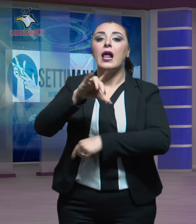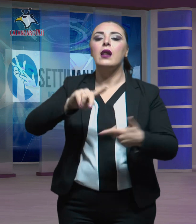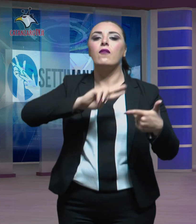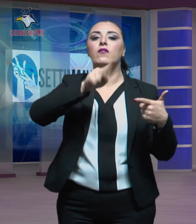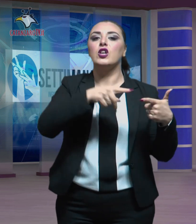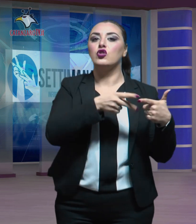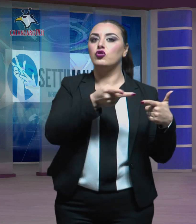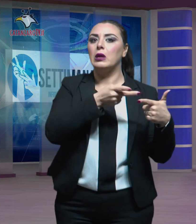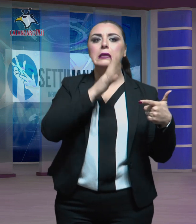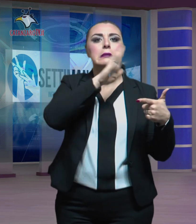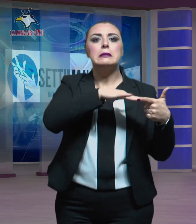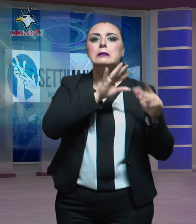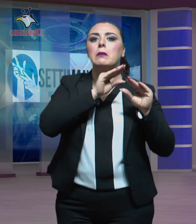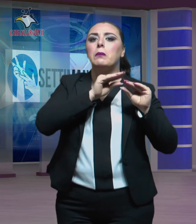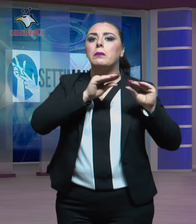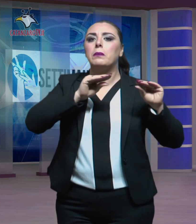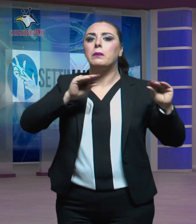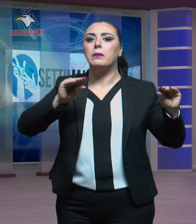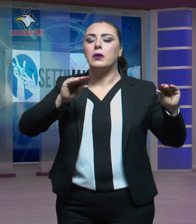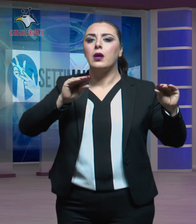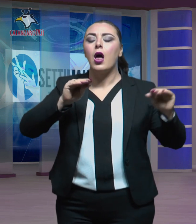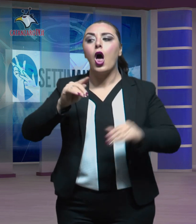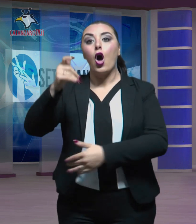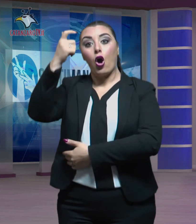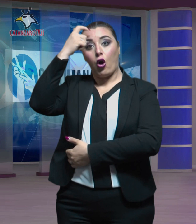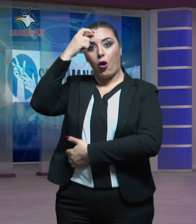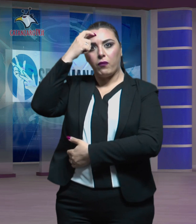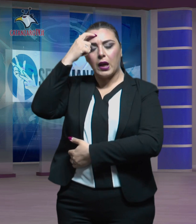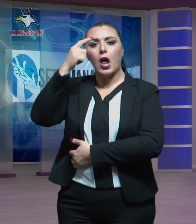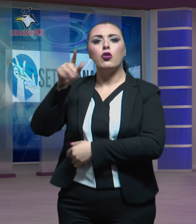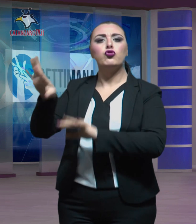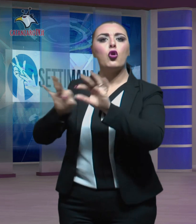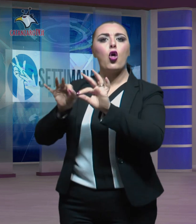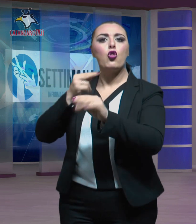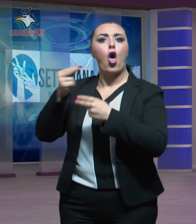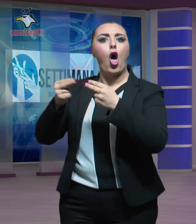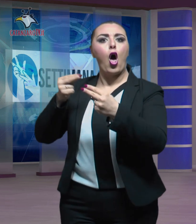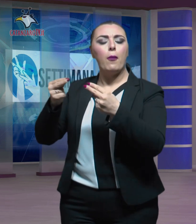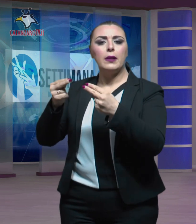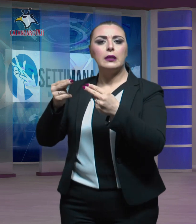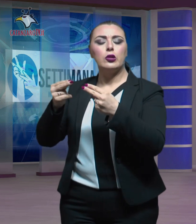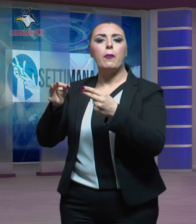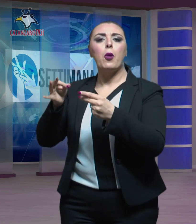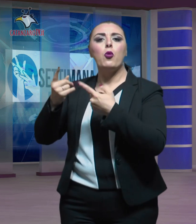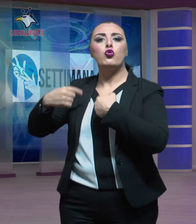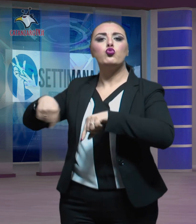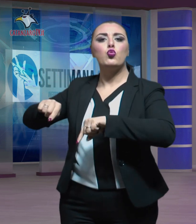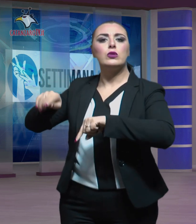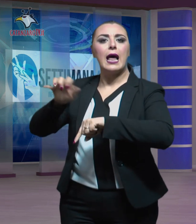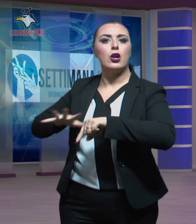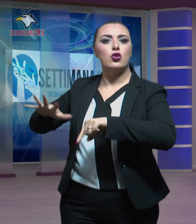vice. Il Governatore infatti ha nominato tramite l'Aggiunta